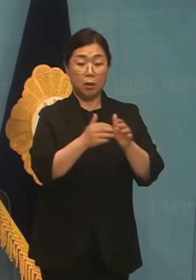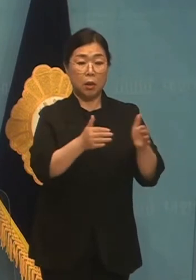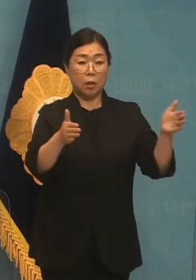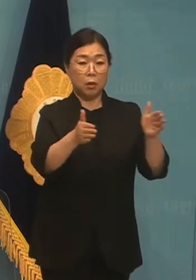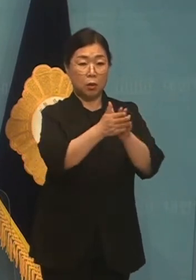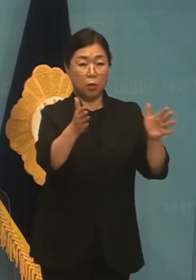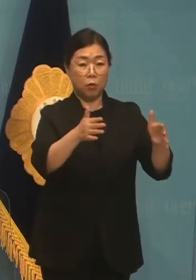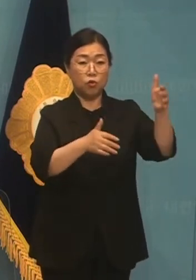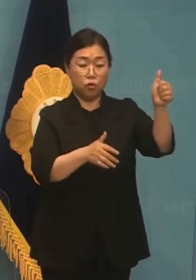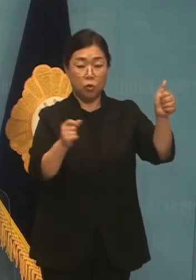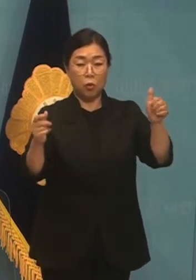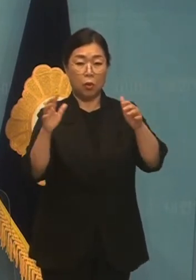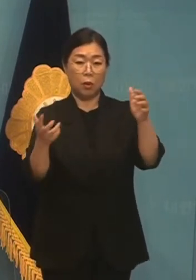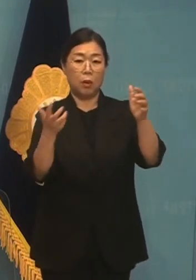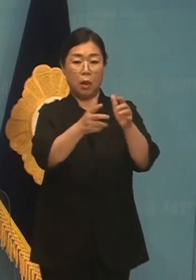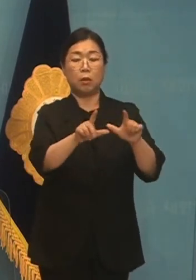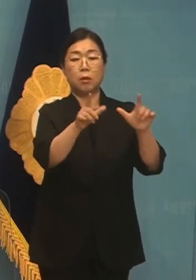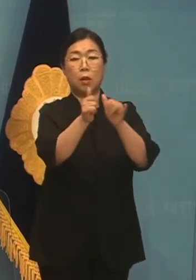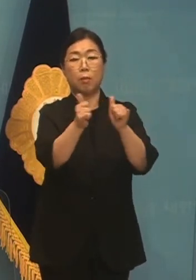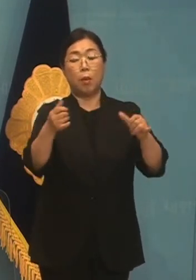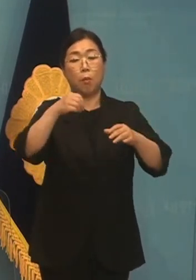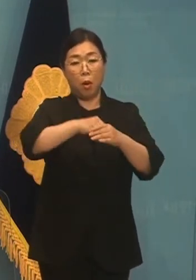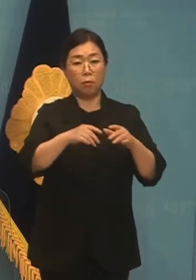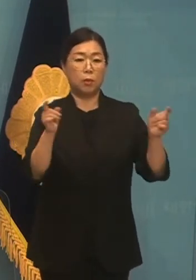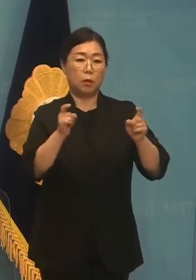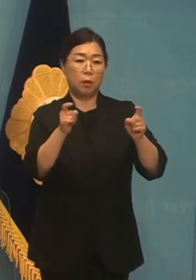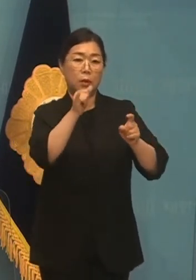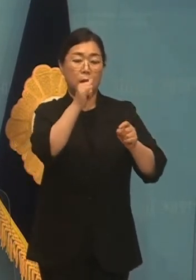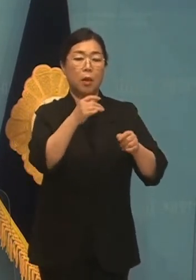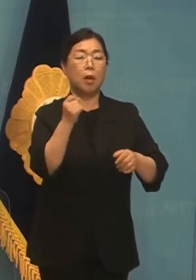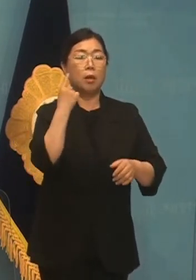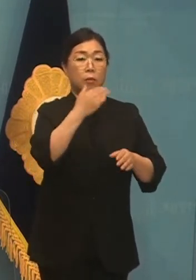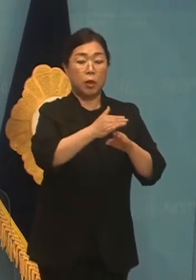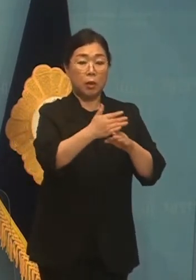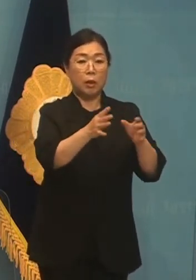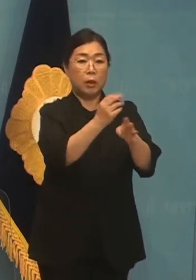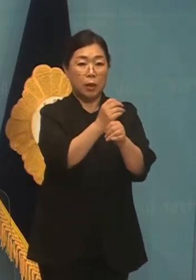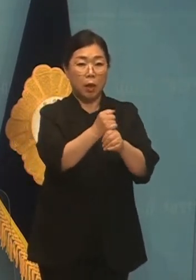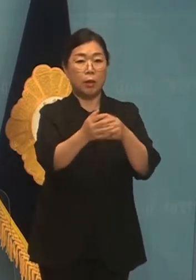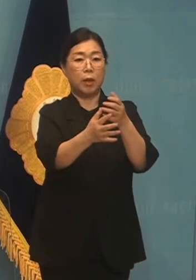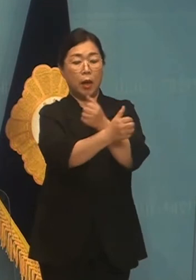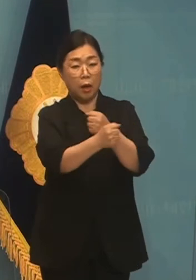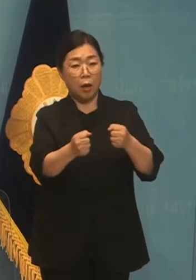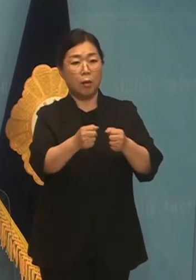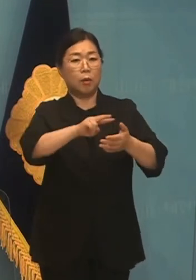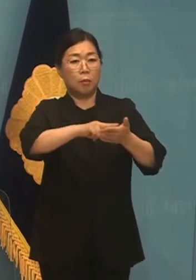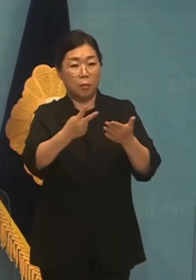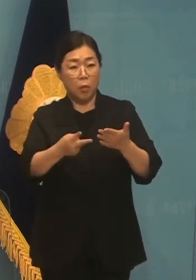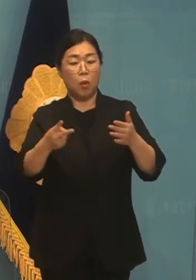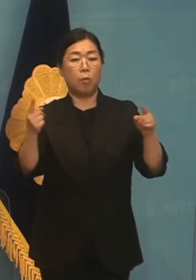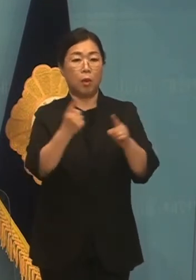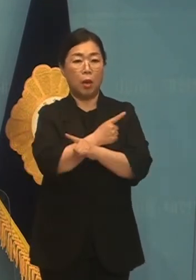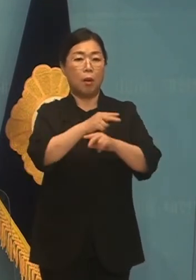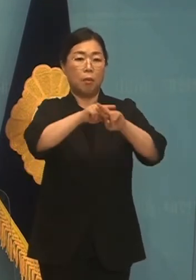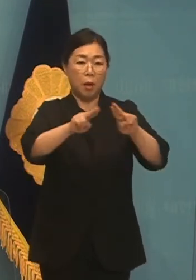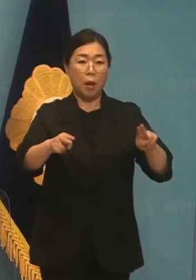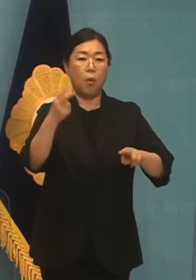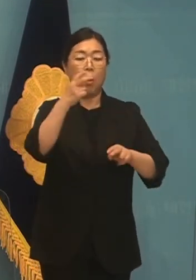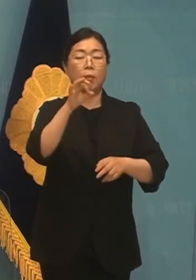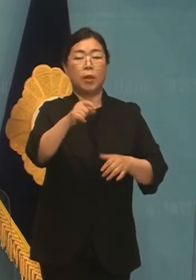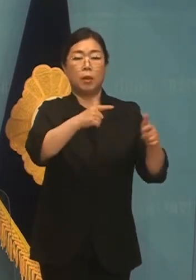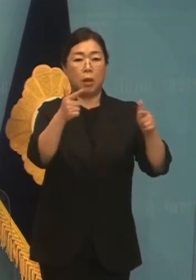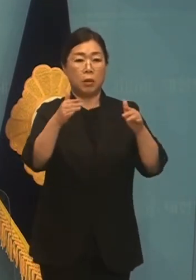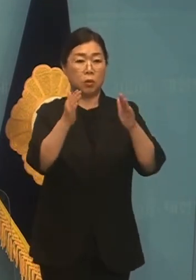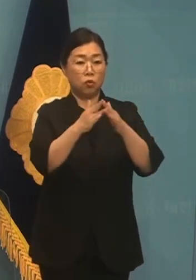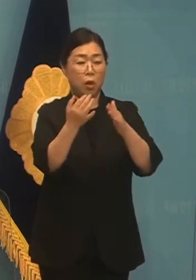벌어지는 임대차 분쟁의 주요 사안이 임대료, 임대기간, 계약갱신과 해지, 관리비, 주택화자